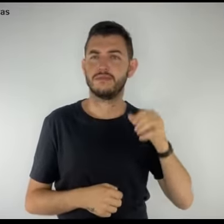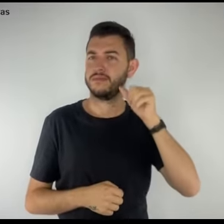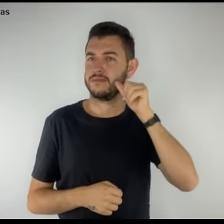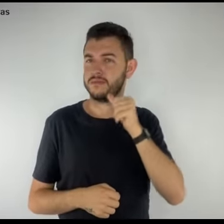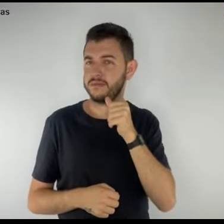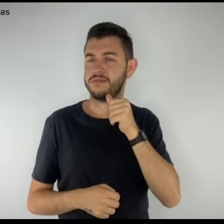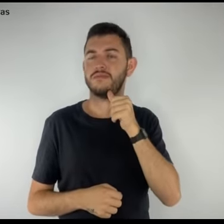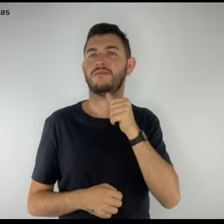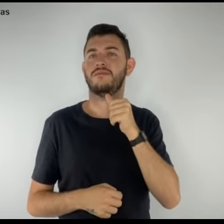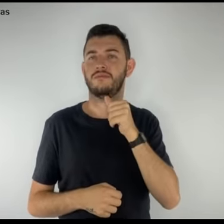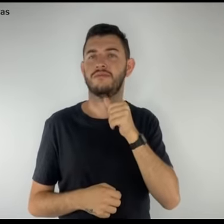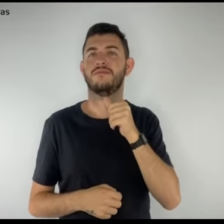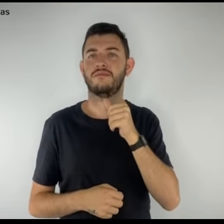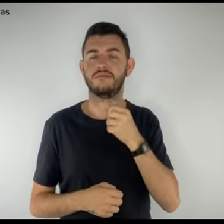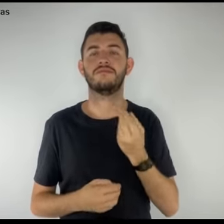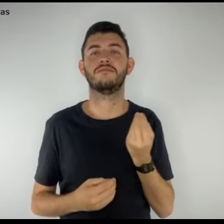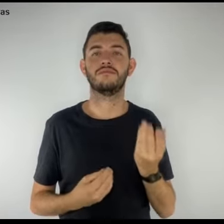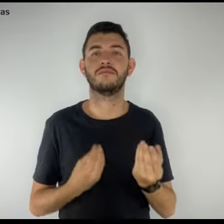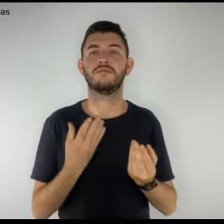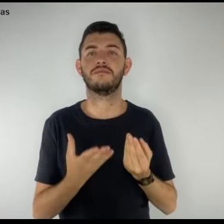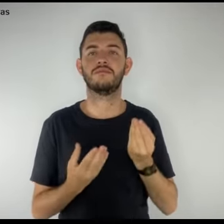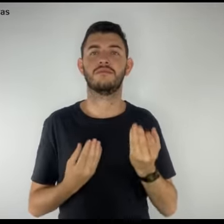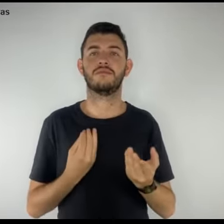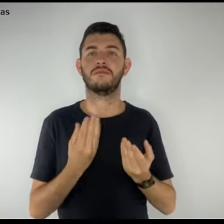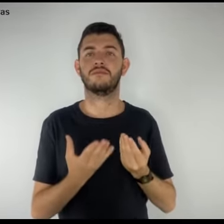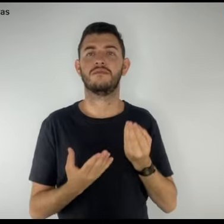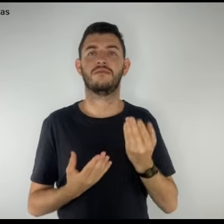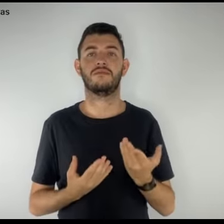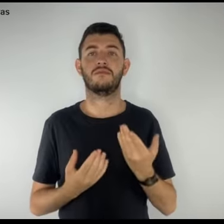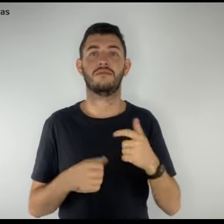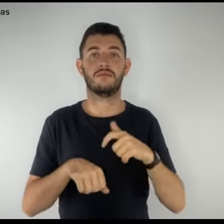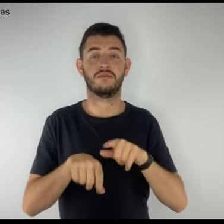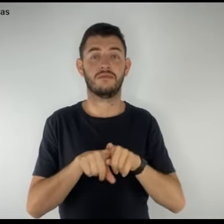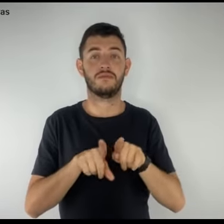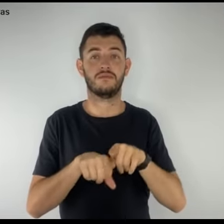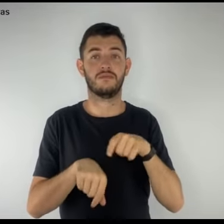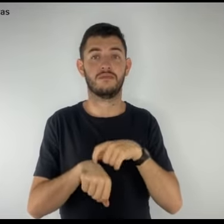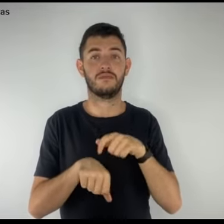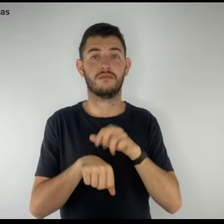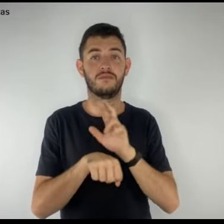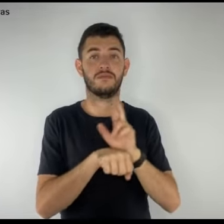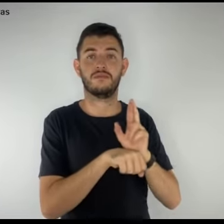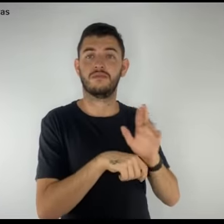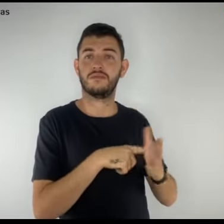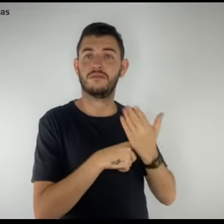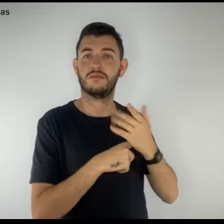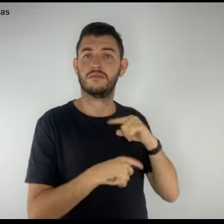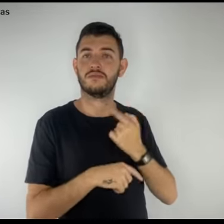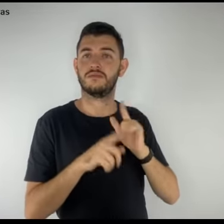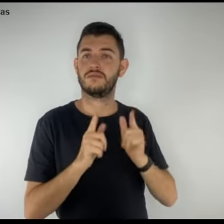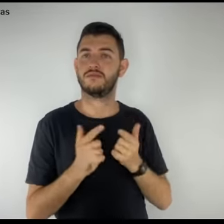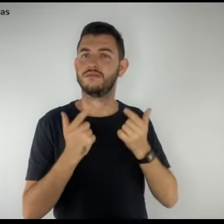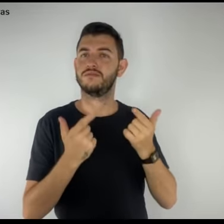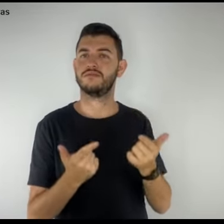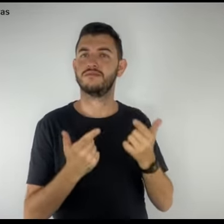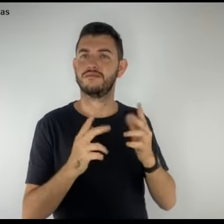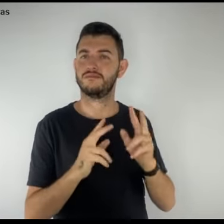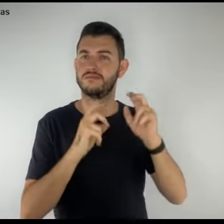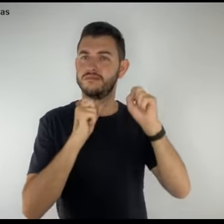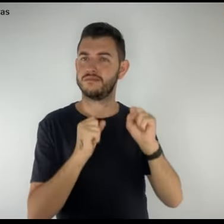delas mulheres foram doadoras de alguns momentos, fortalecendo a nossa luta. Agregamos